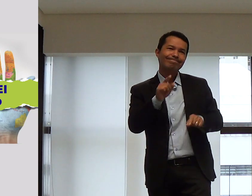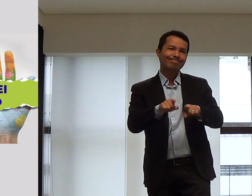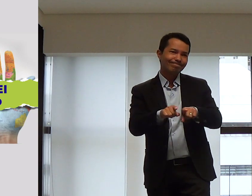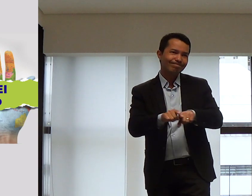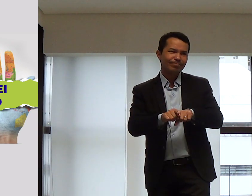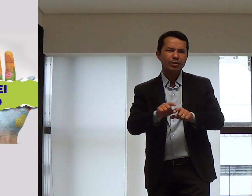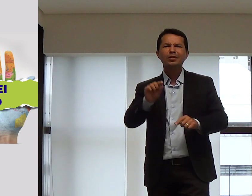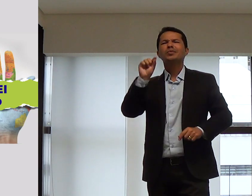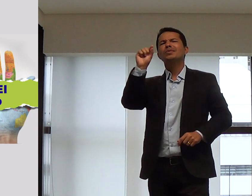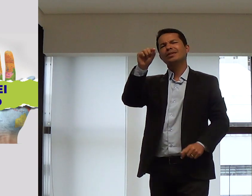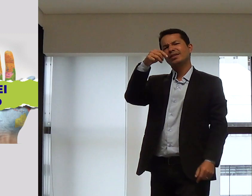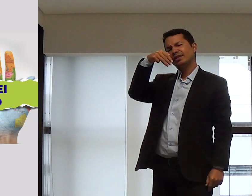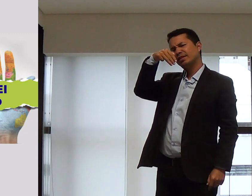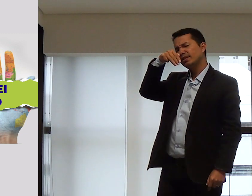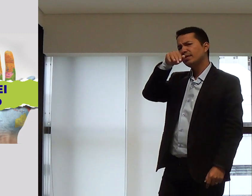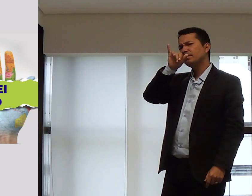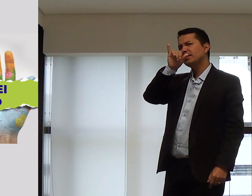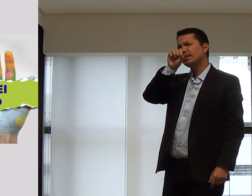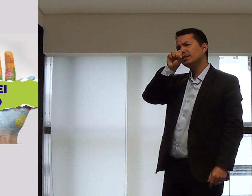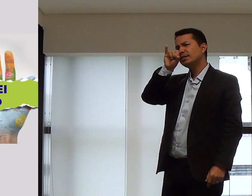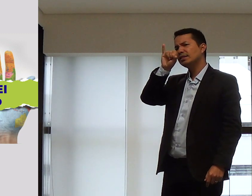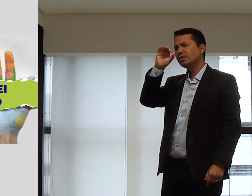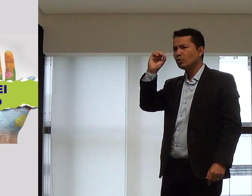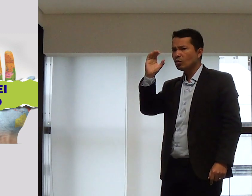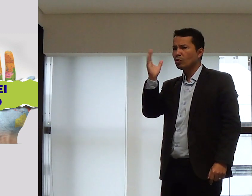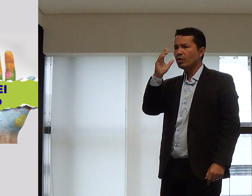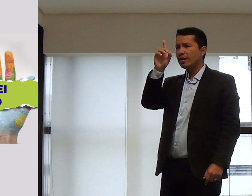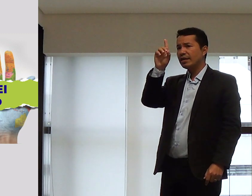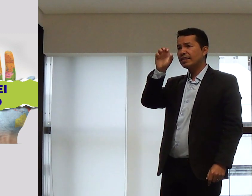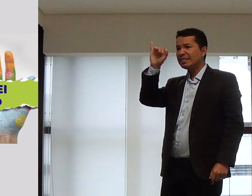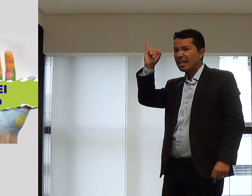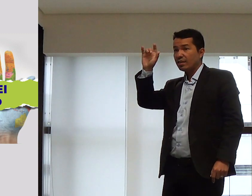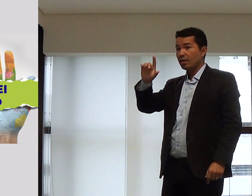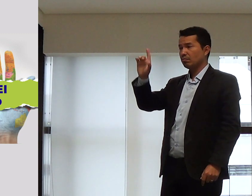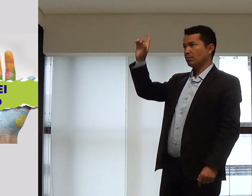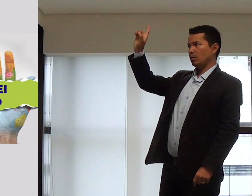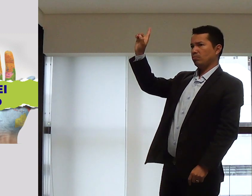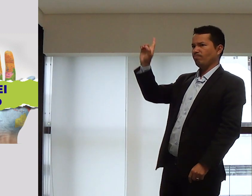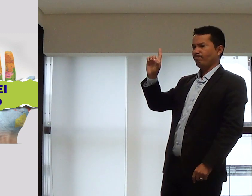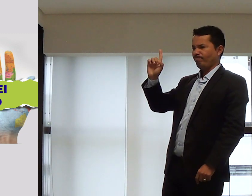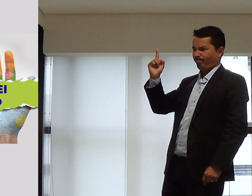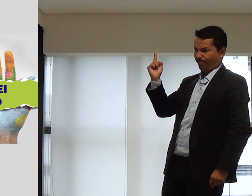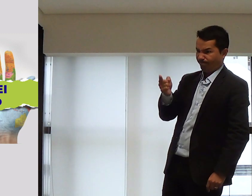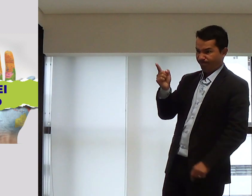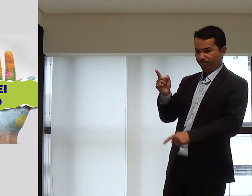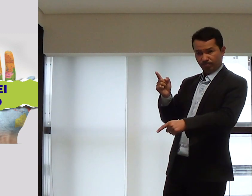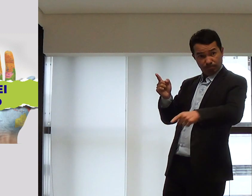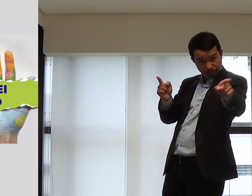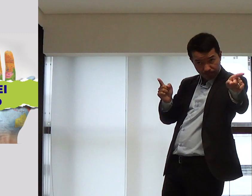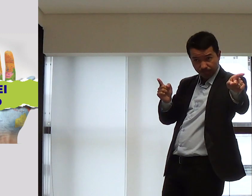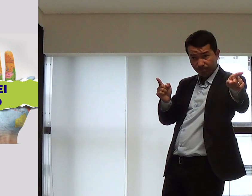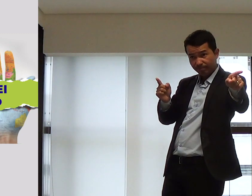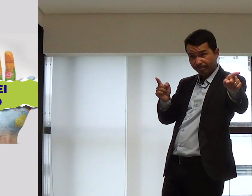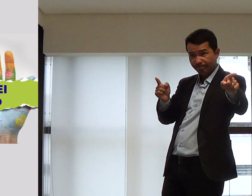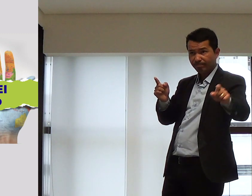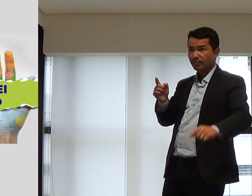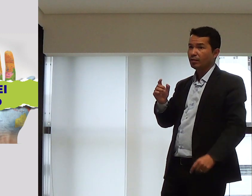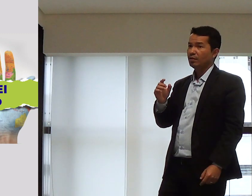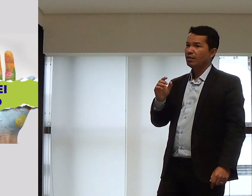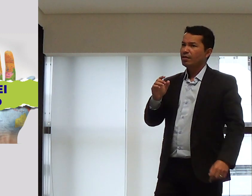E o surdo também precisa conhecer a respeito da mission day. Que é o id de